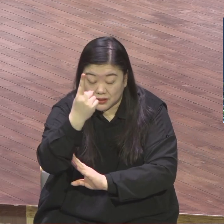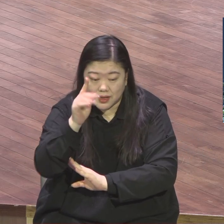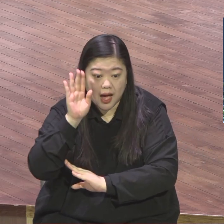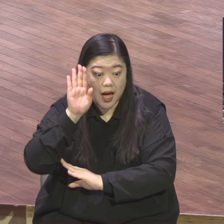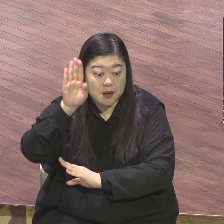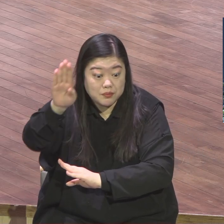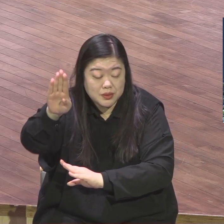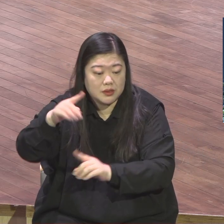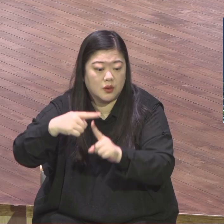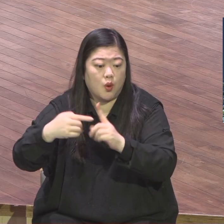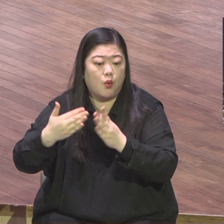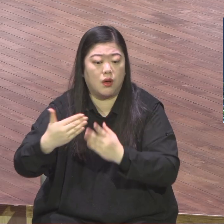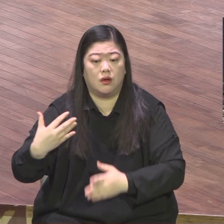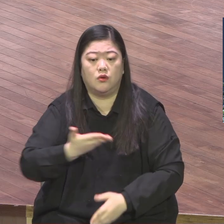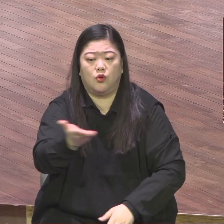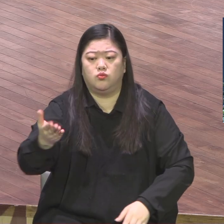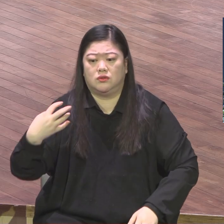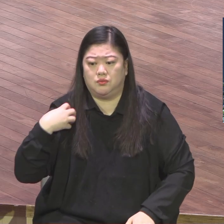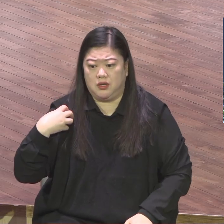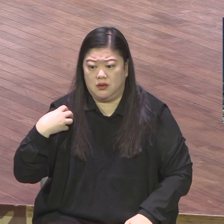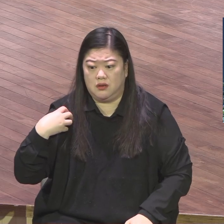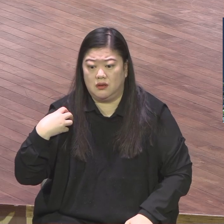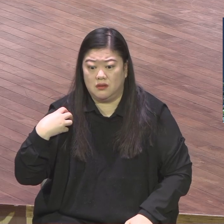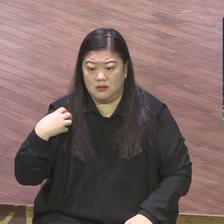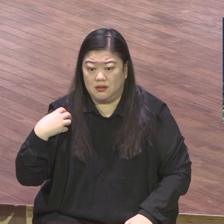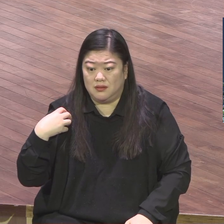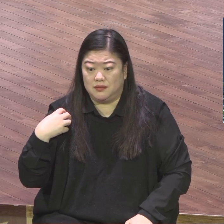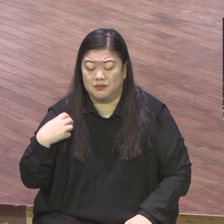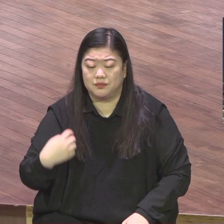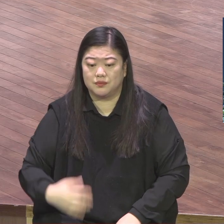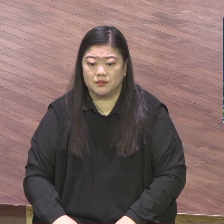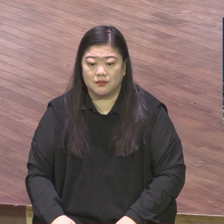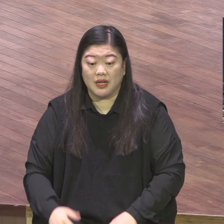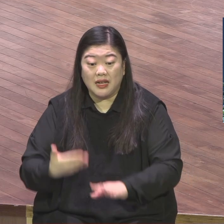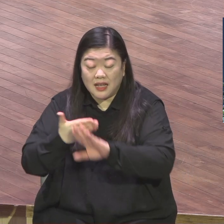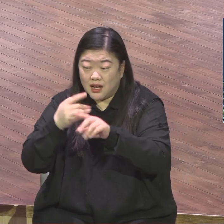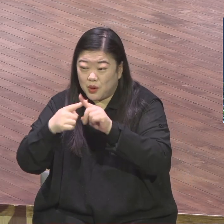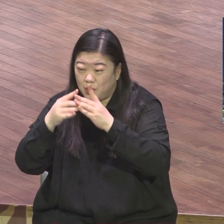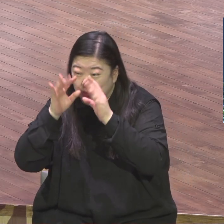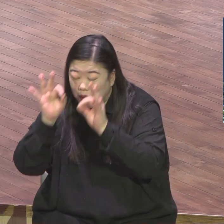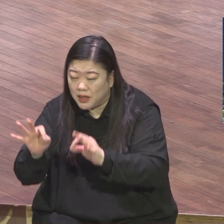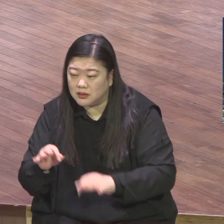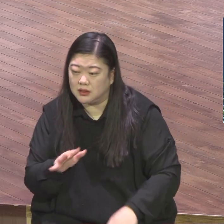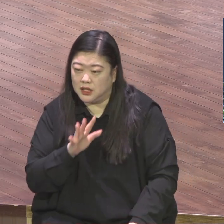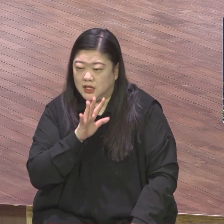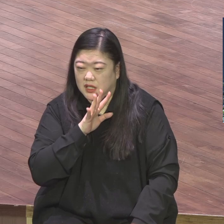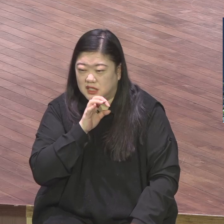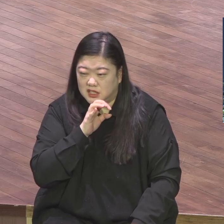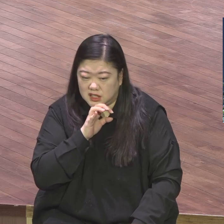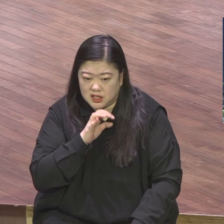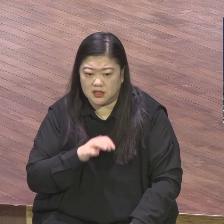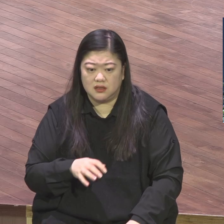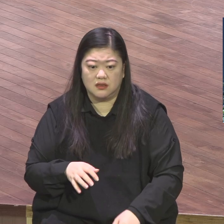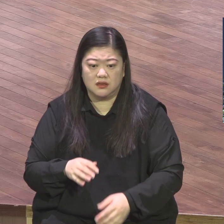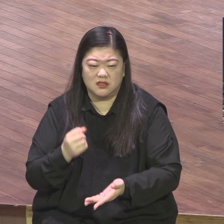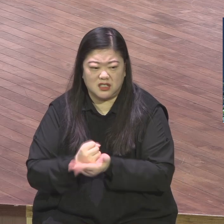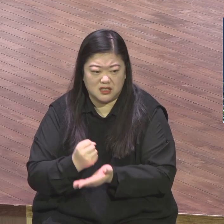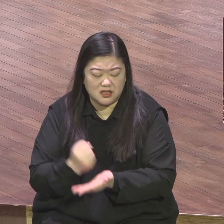같은 교회가 있습니까 보험 공부처 있습니까 없습니다 전부 다 불평 원망 생기질 또 갈라지고 찢어지고 하나가 안되니까